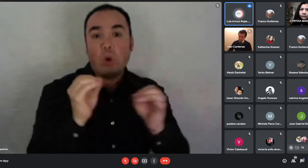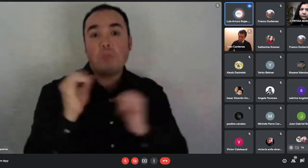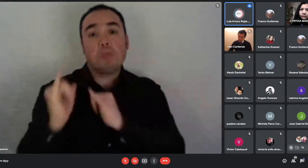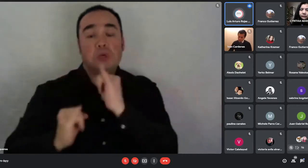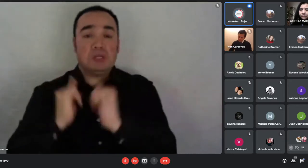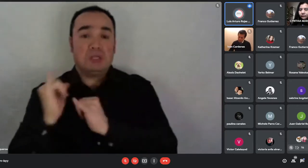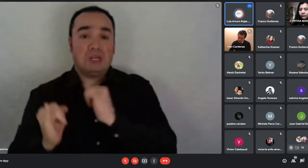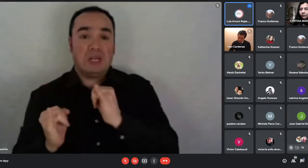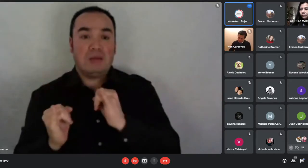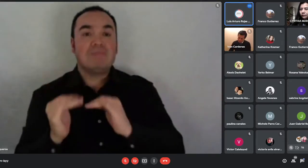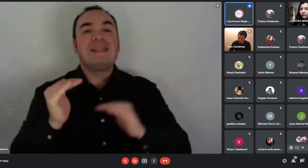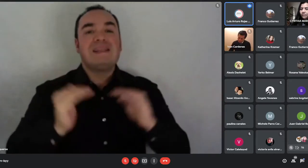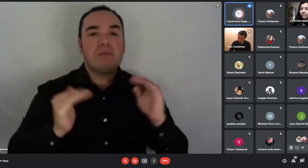funcionar el próximo llamado a postulación.